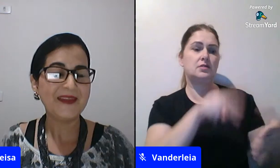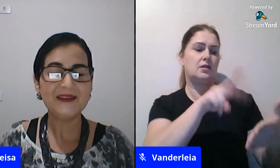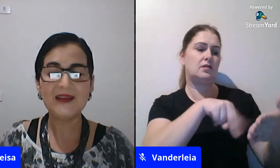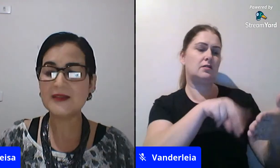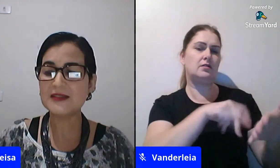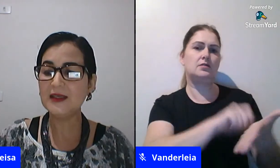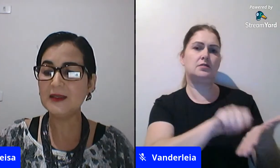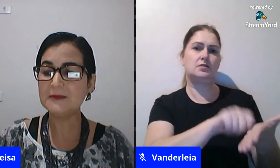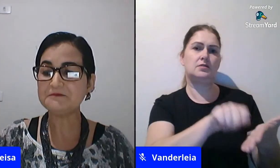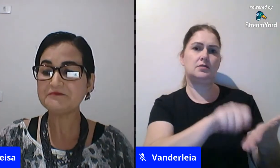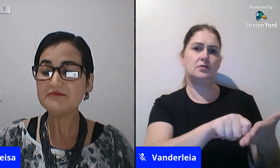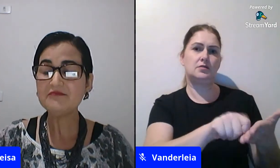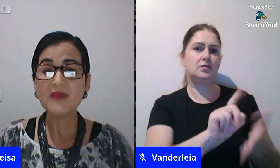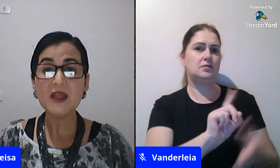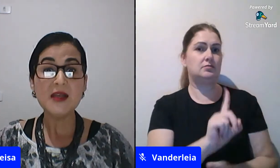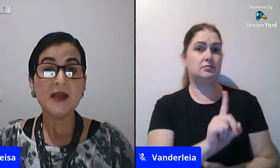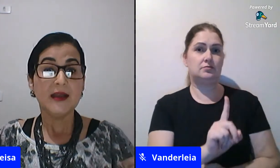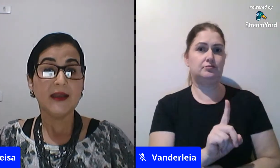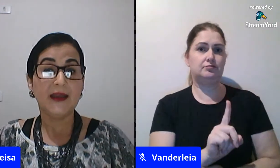Então, assim,